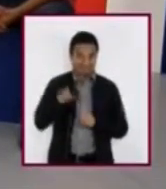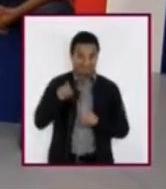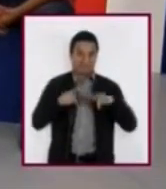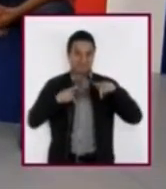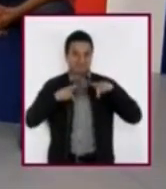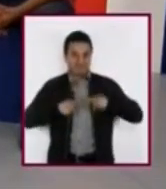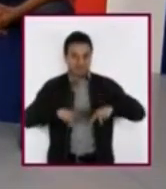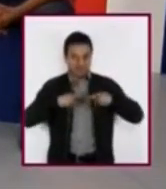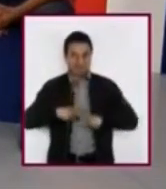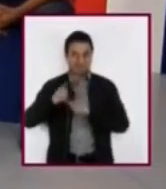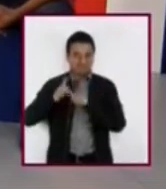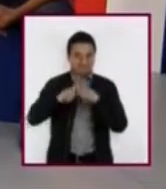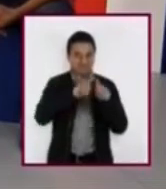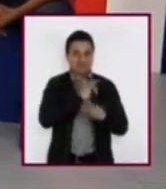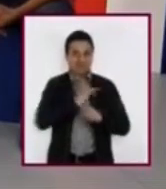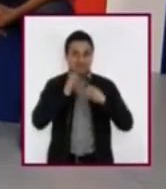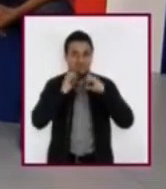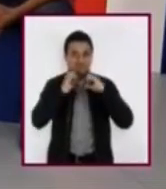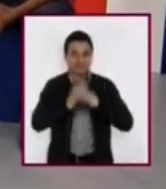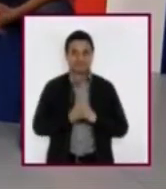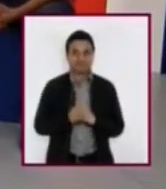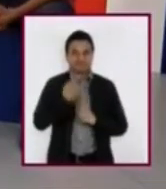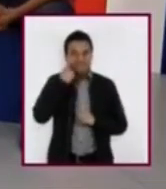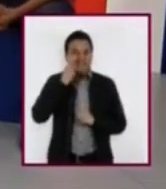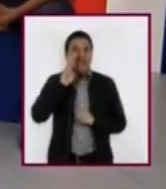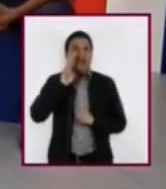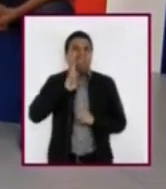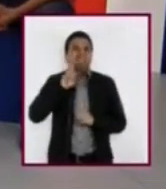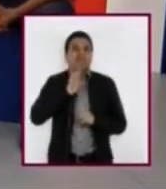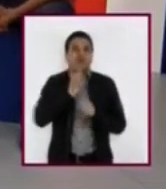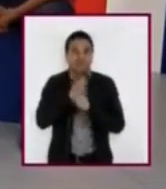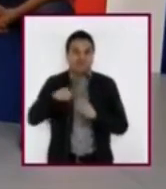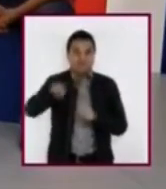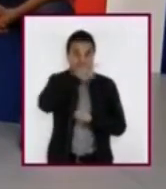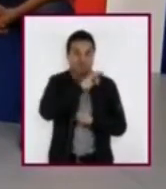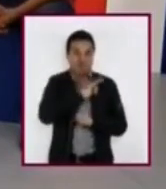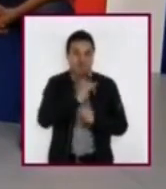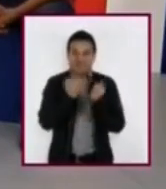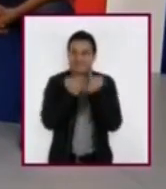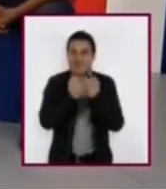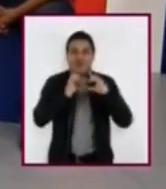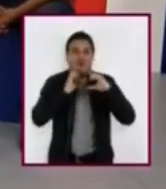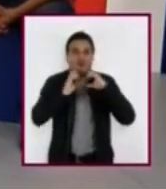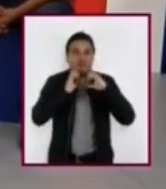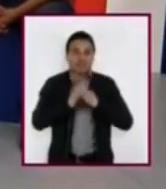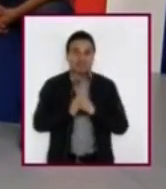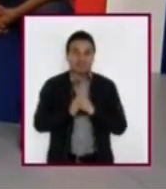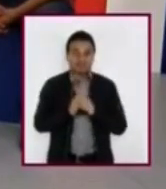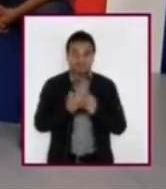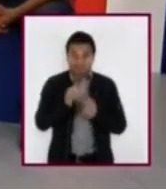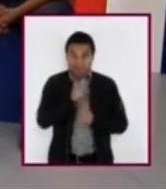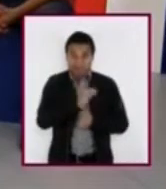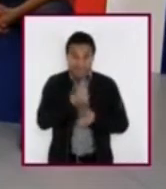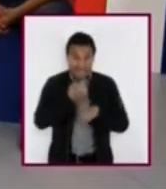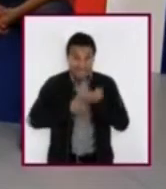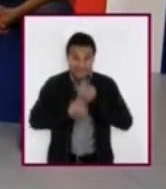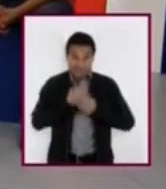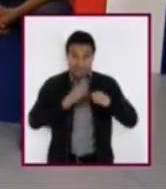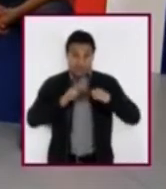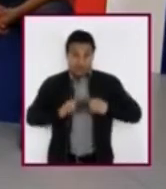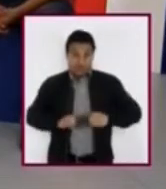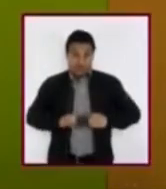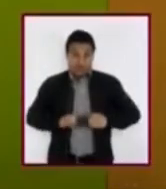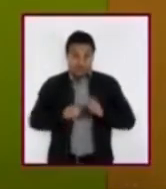personas. Ahora, ¿qué les parece si intentamos comunicarnos haciendo un ejercicio de expresión corporal? ¿Nos ayudas, Lalo?